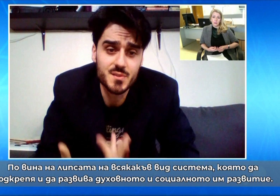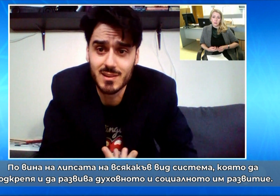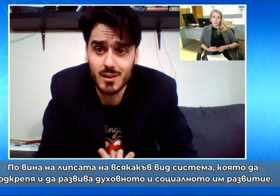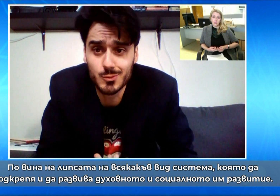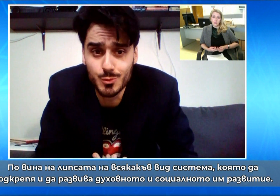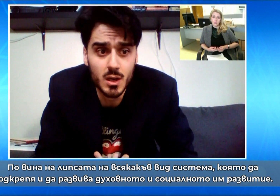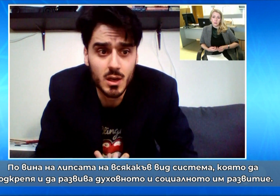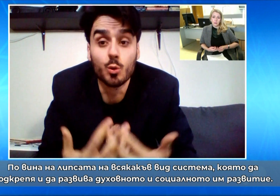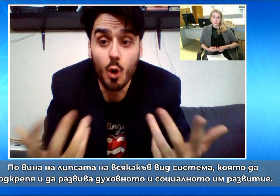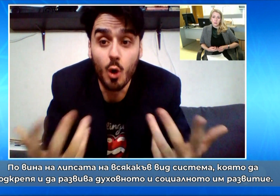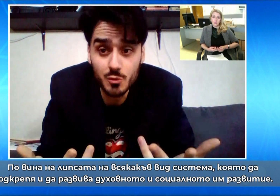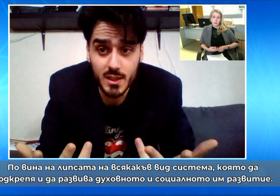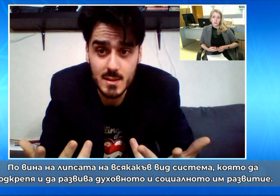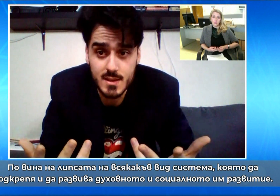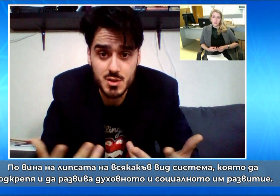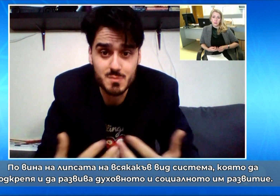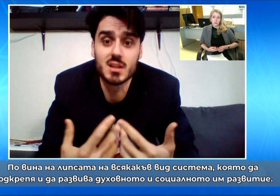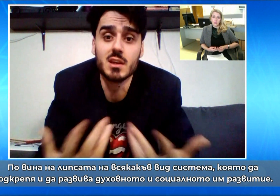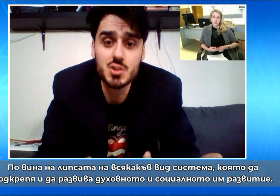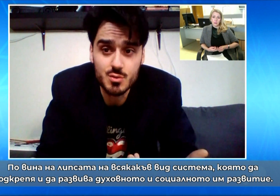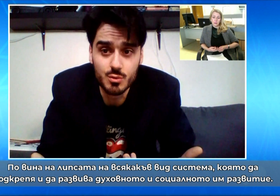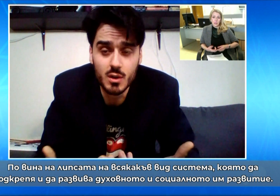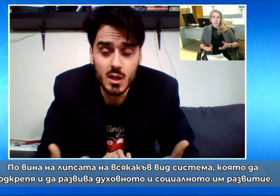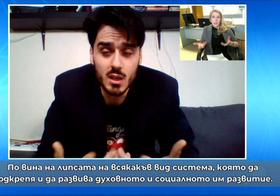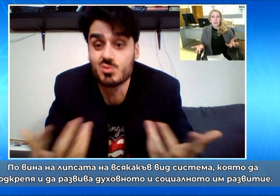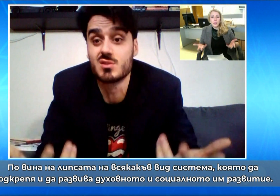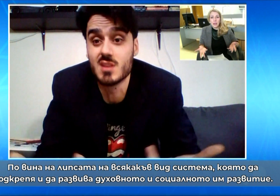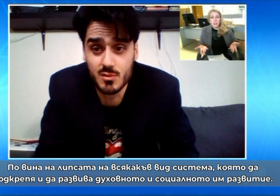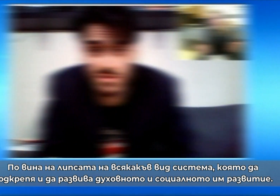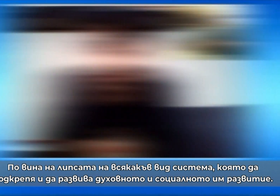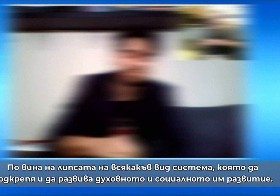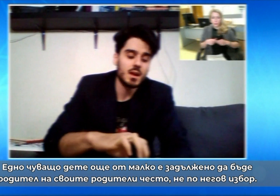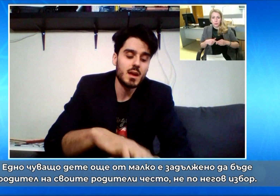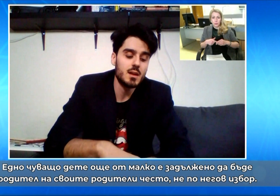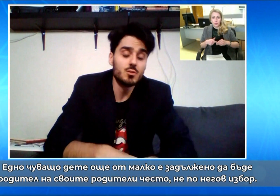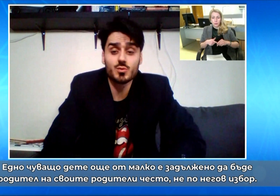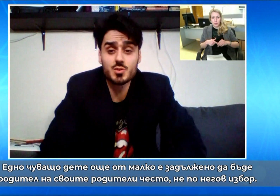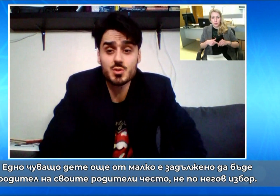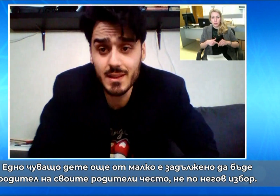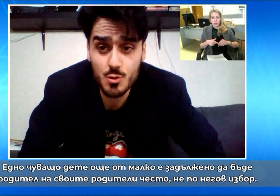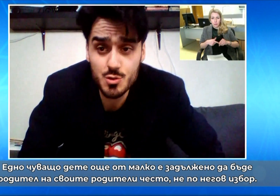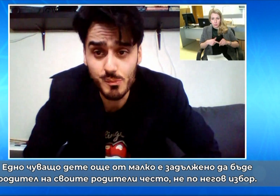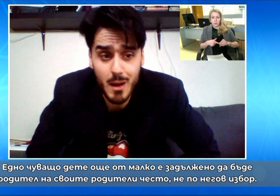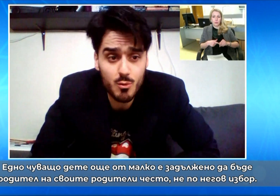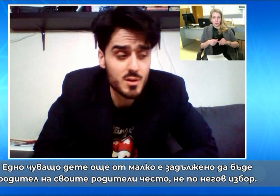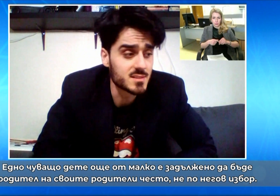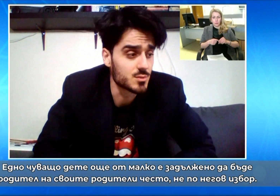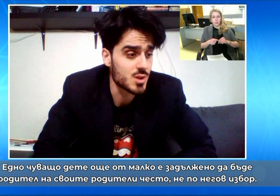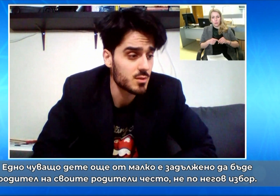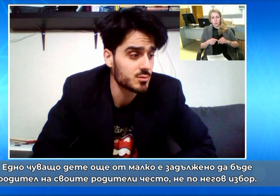тяхното духовно, така да се каже, психическо и социално развитие. Едно човъщо дете, още от малко е задължено да бъде